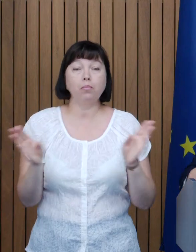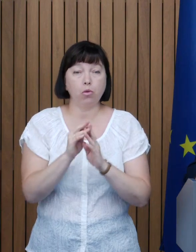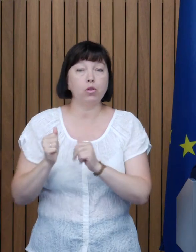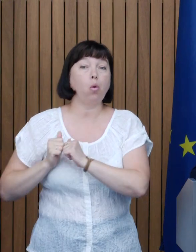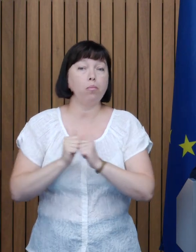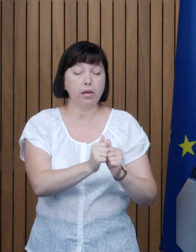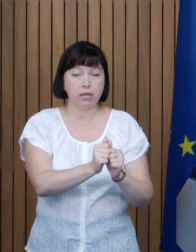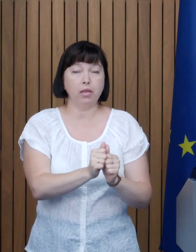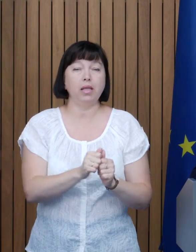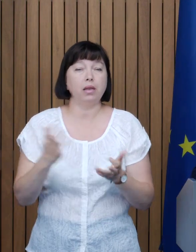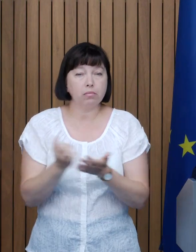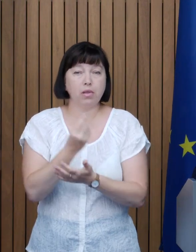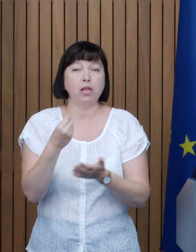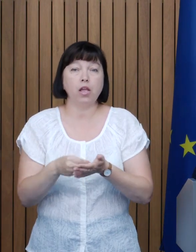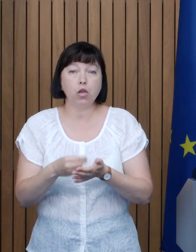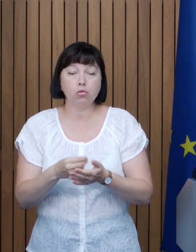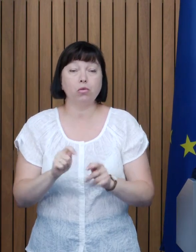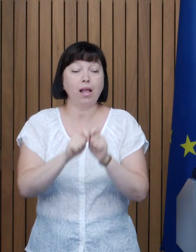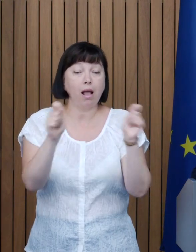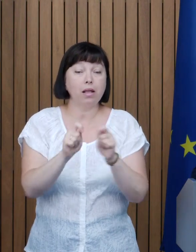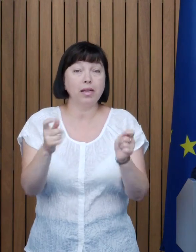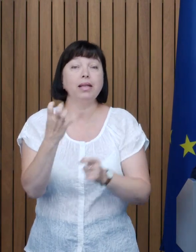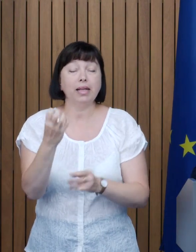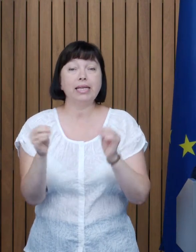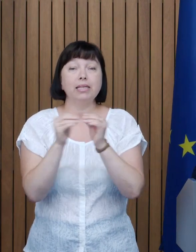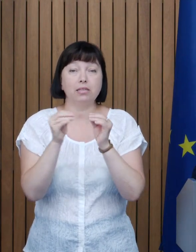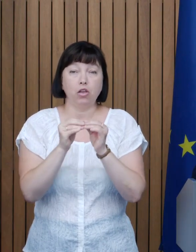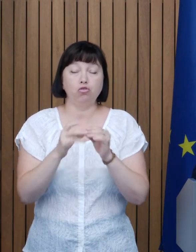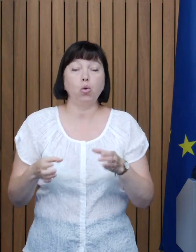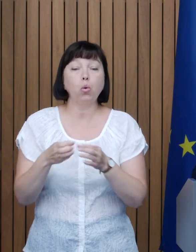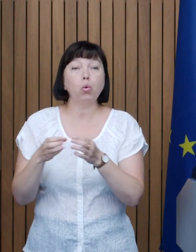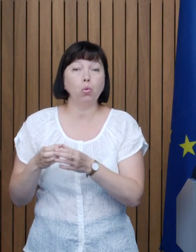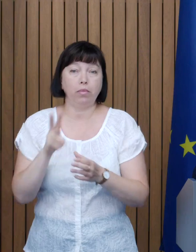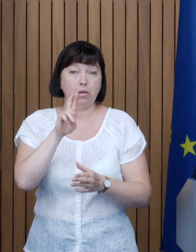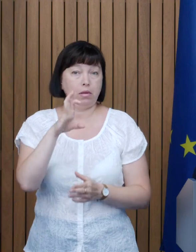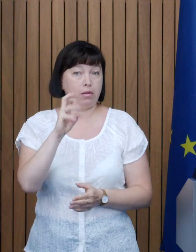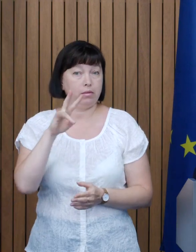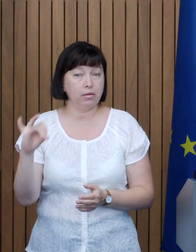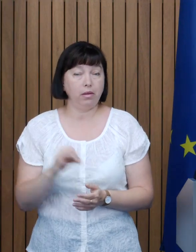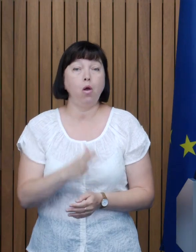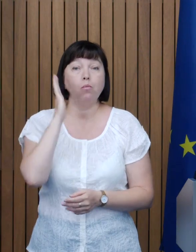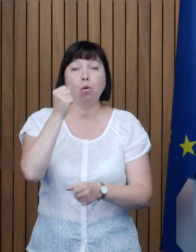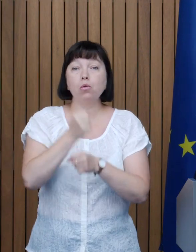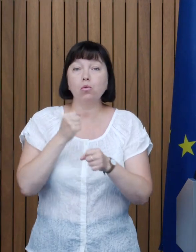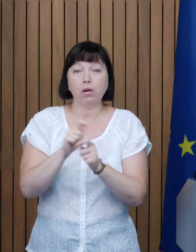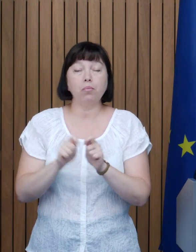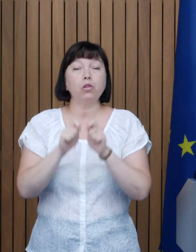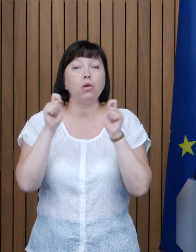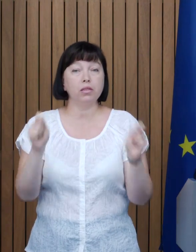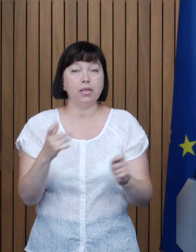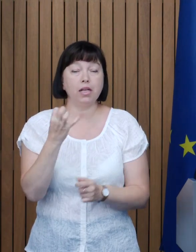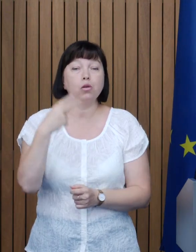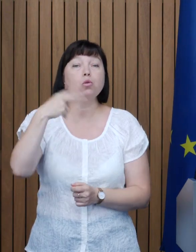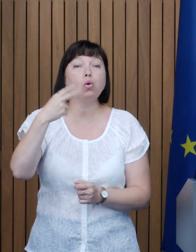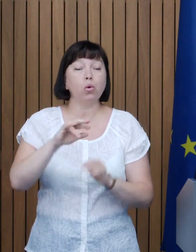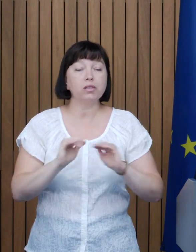partenerii să mobilizăm resurse pentru a deschide alte 10 grupe de creșe Vom lucra pentru a deschide încă